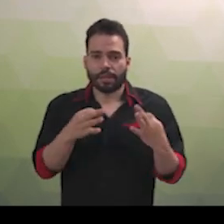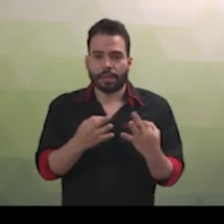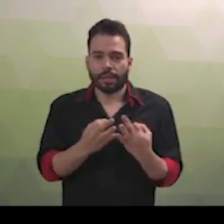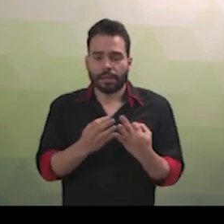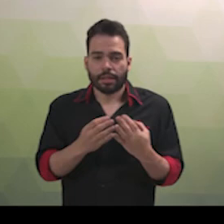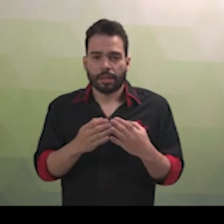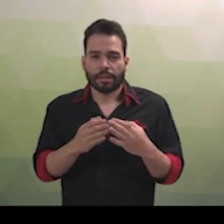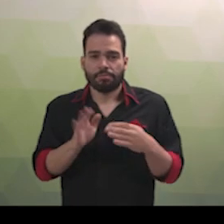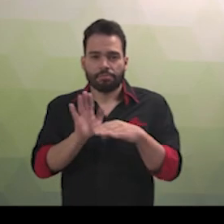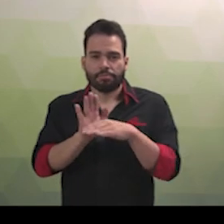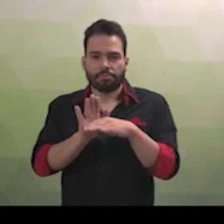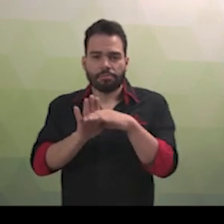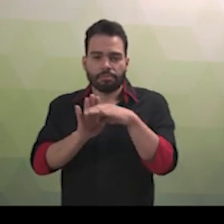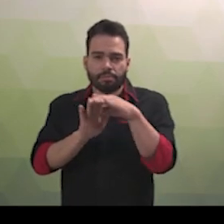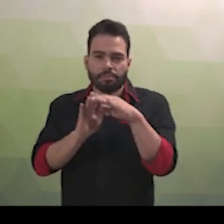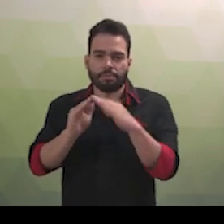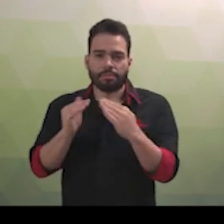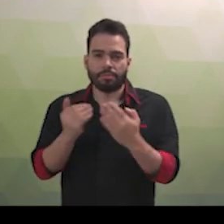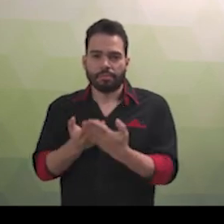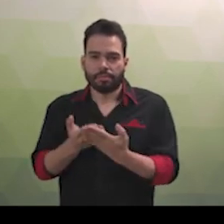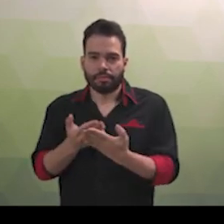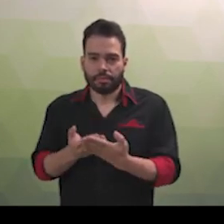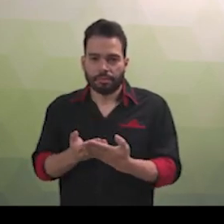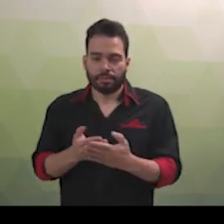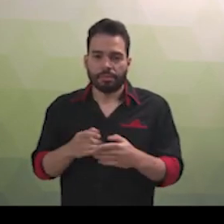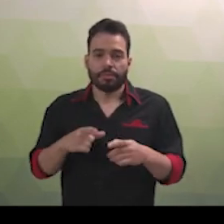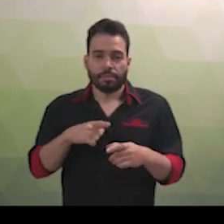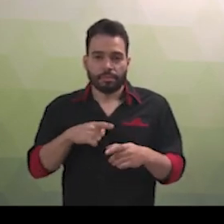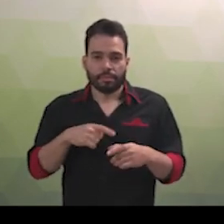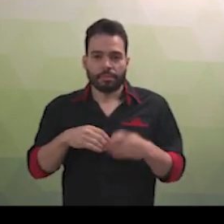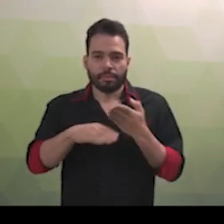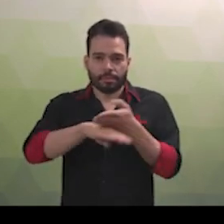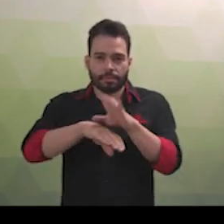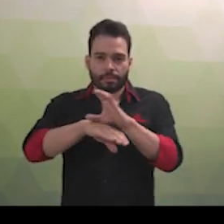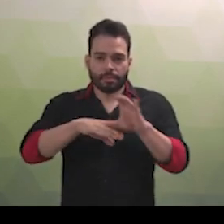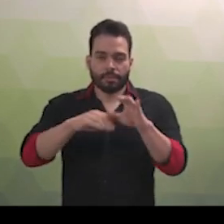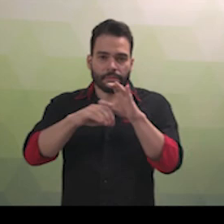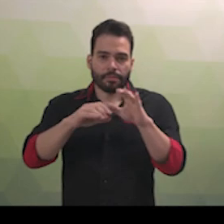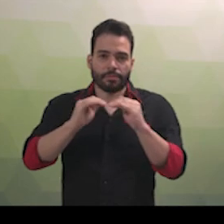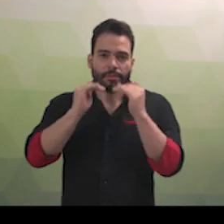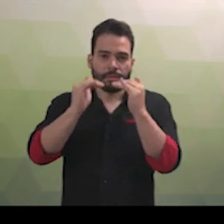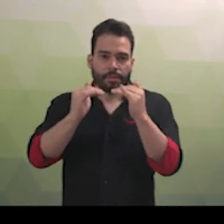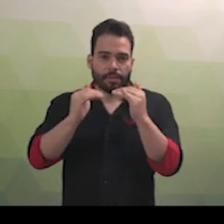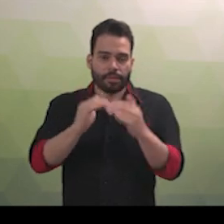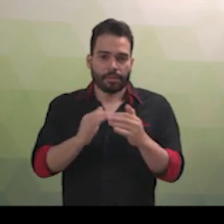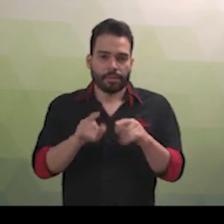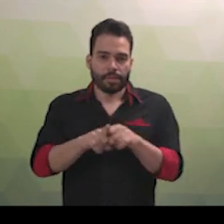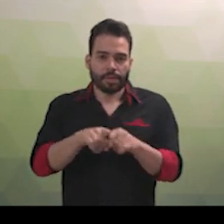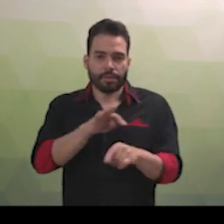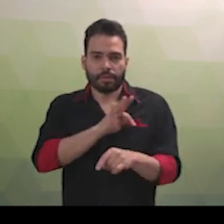Acesso à educação superior e educação profissional e tecnológica em igualdade de oportunidades e condições com as demais